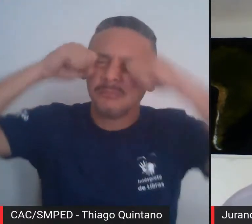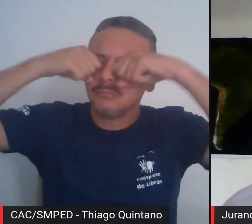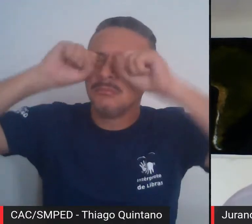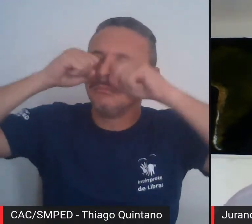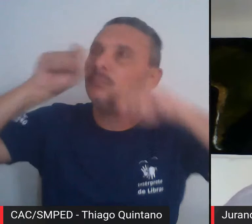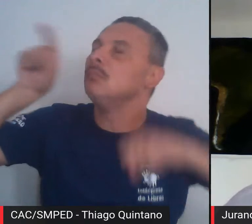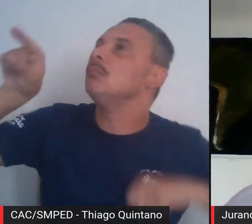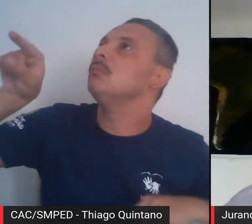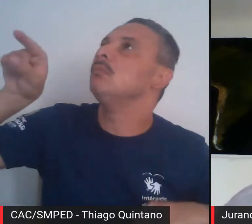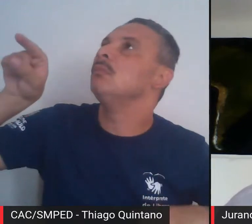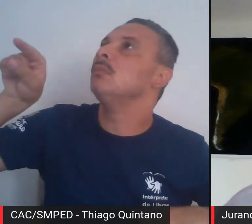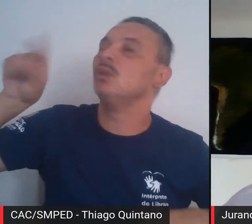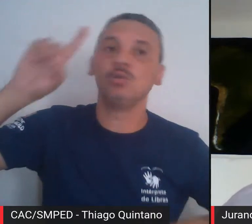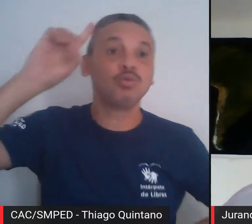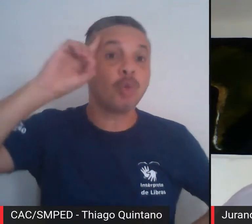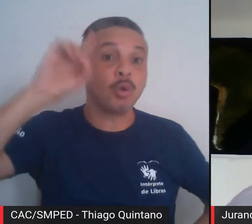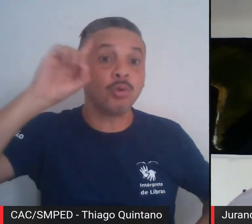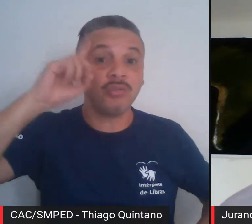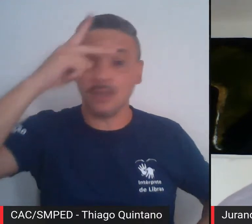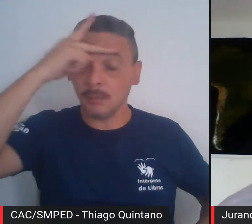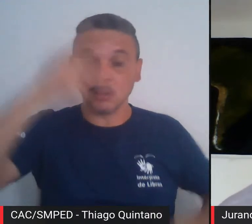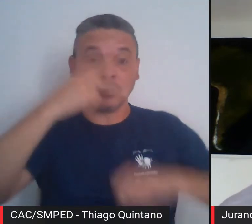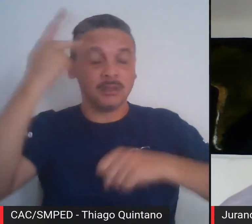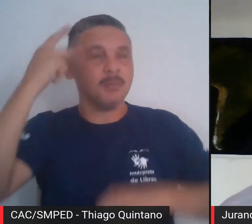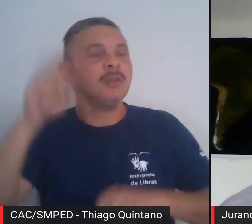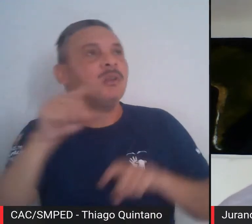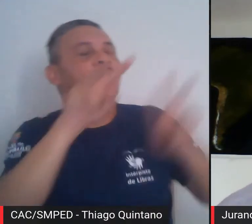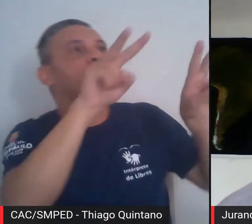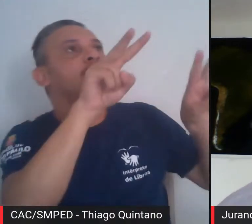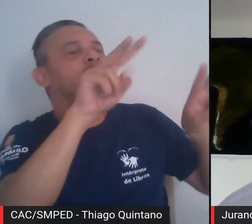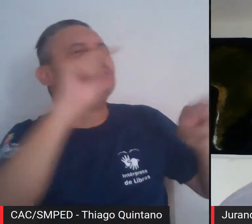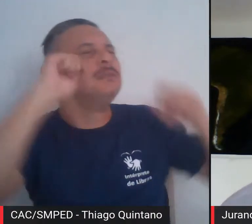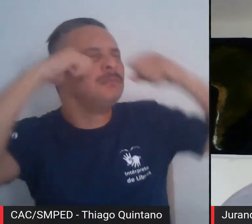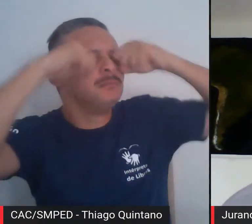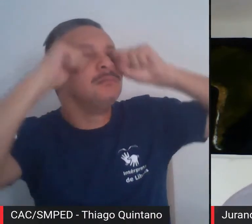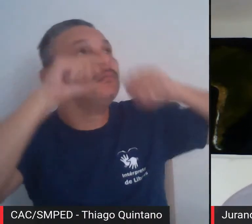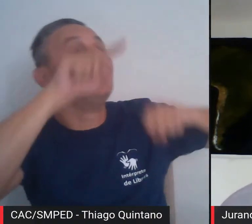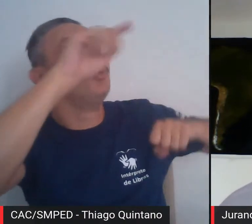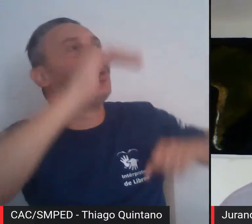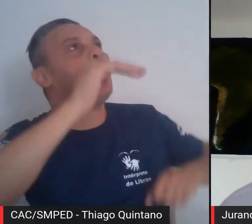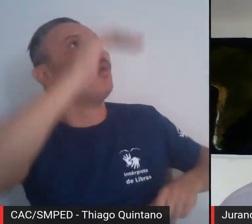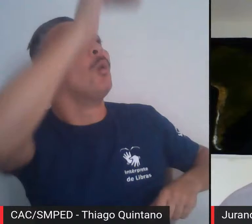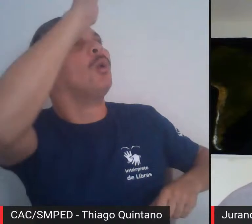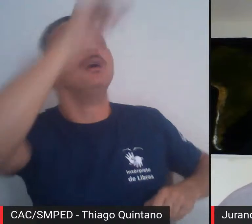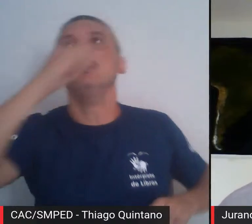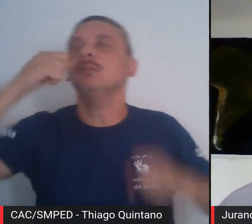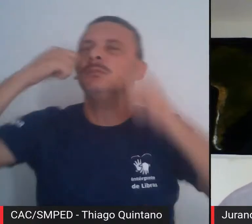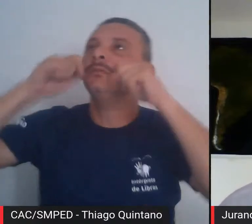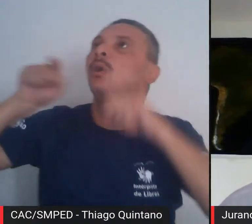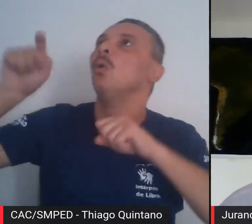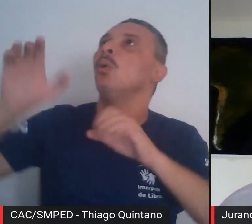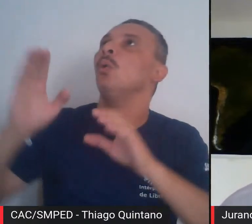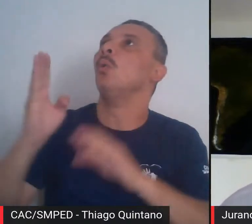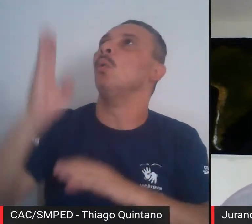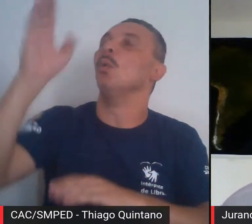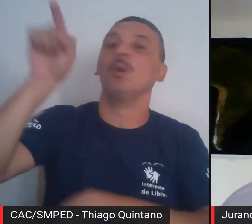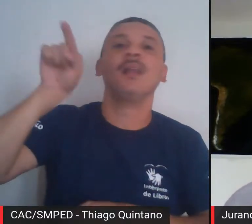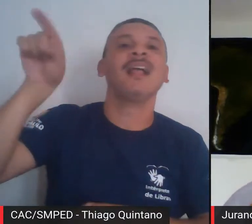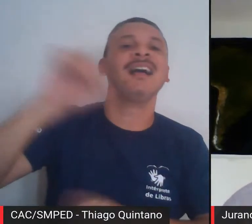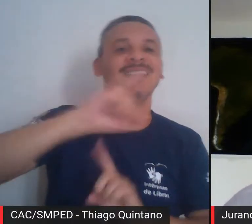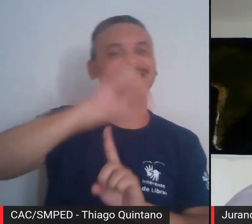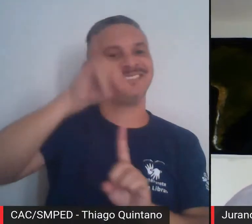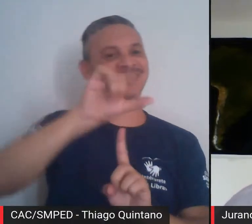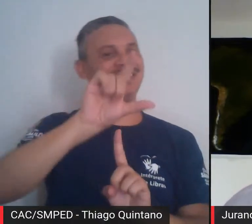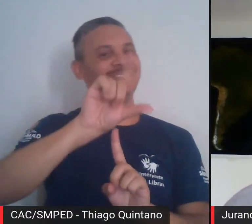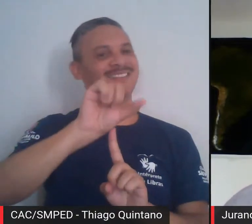dia, de algum ponto da cidade, o Pico do Jaraguá. O Pico do Jaraguá é um marco, ele é um